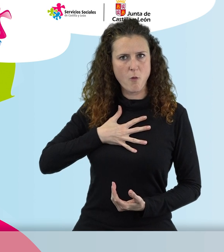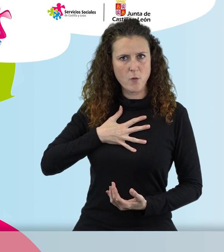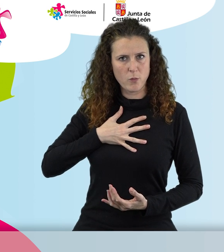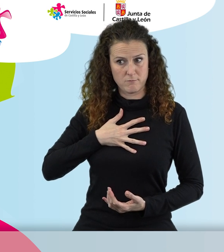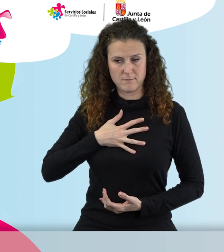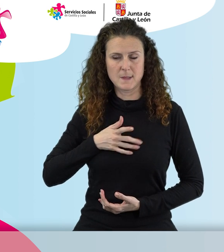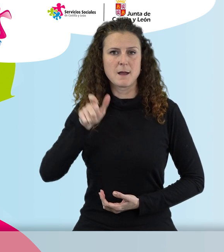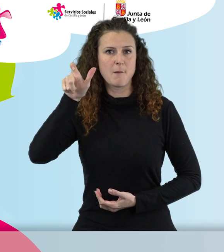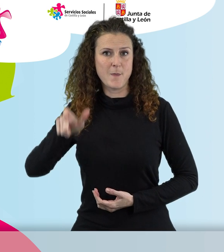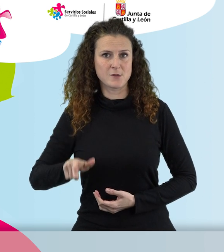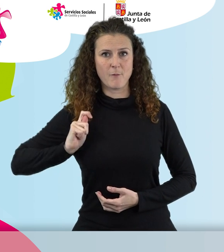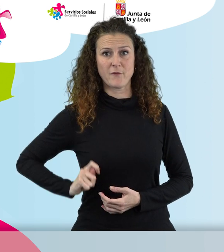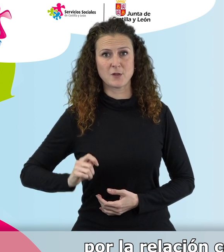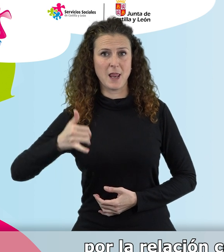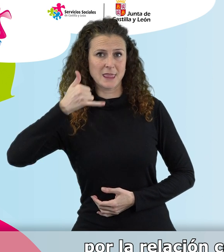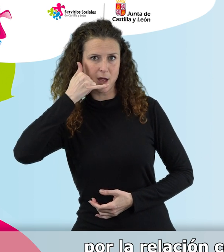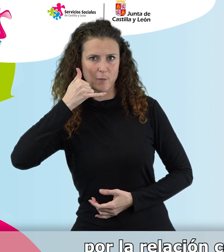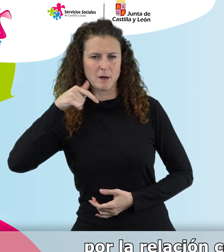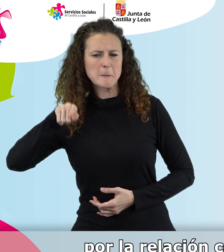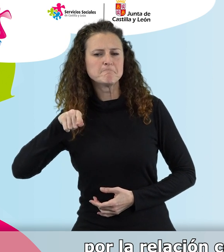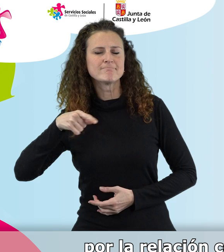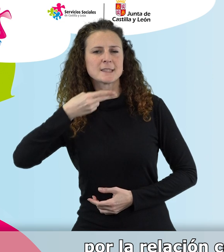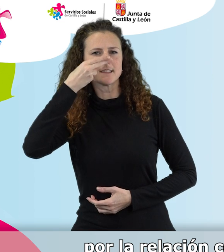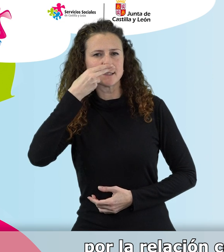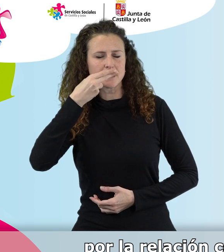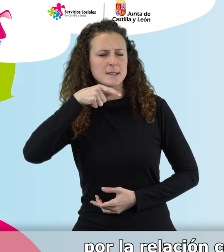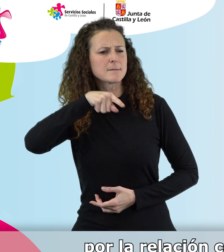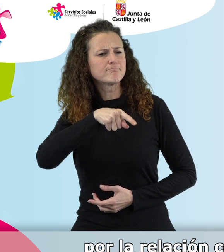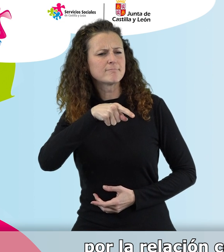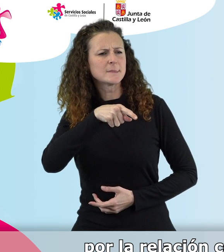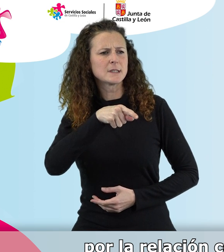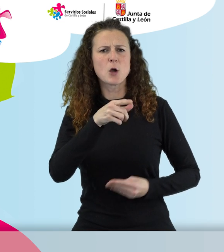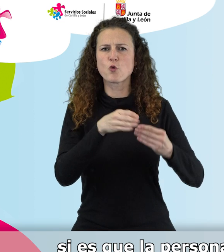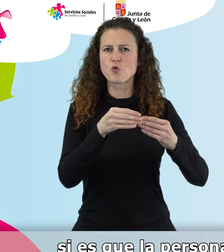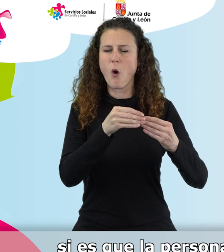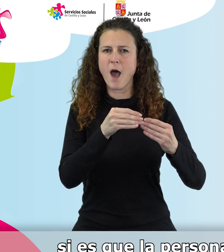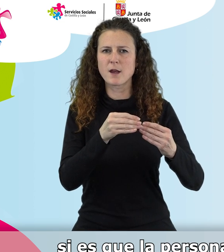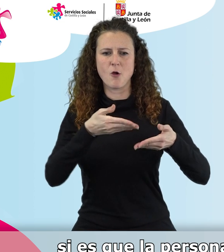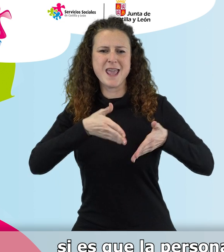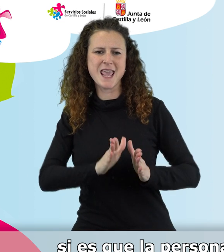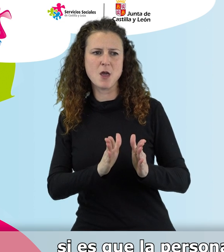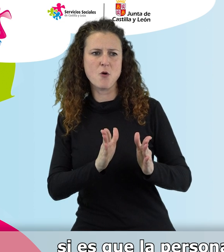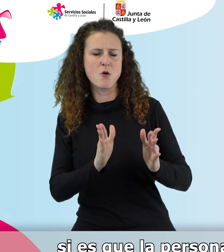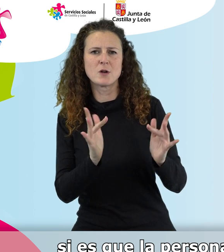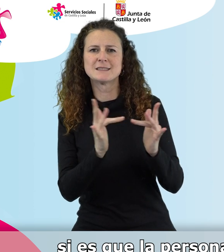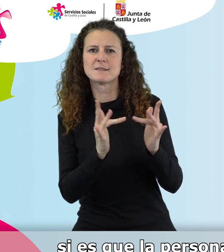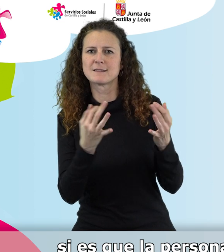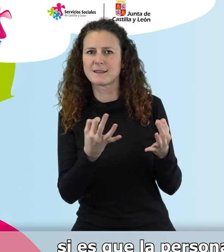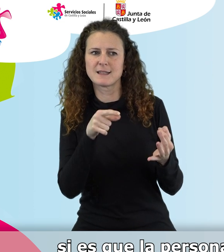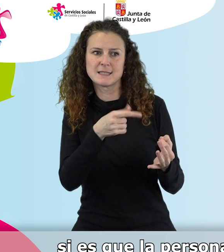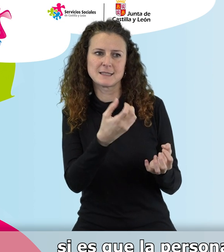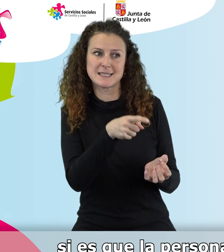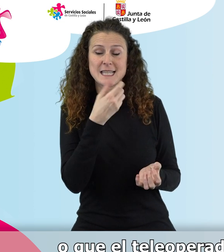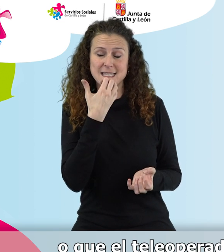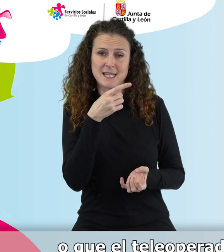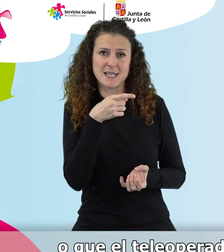teléfono el teleoperador se interese por la relación con ese hijo que no suele llamar, si es que la persona nos ha dicho que eso es lo importante para